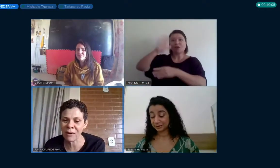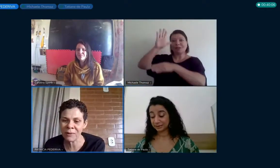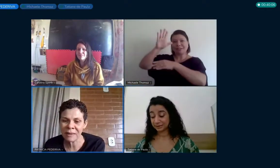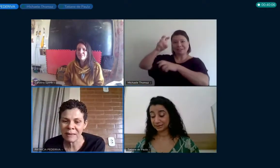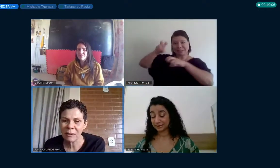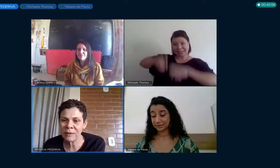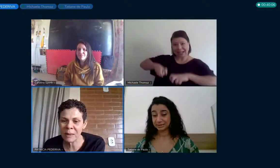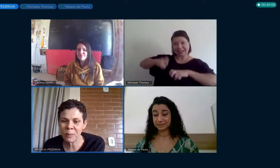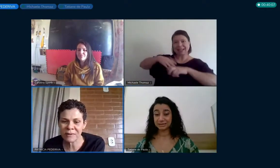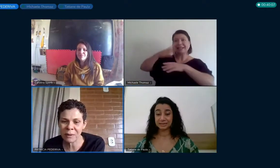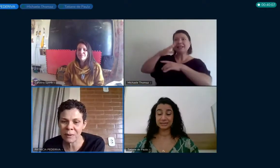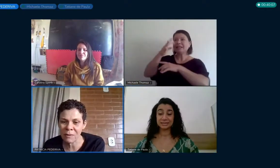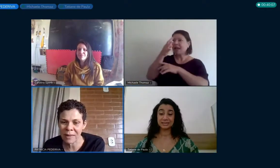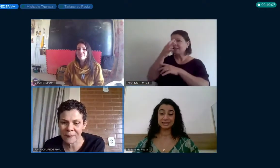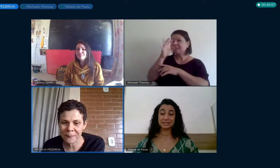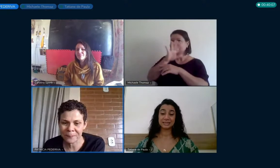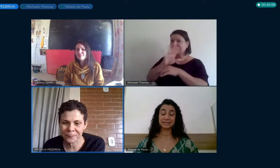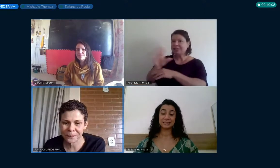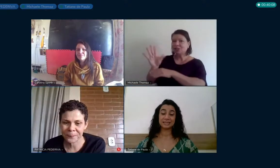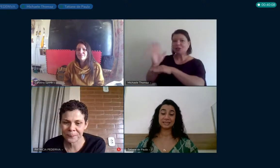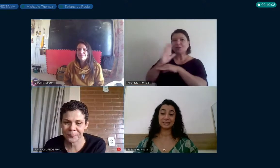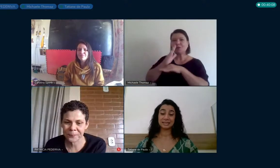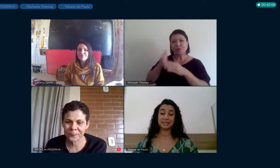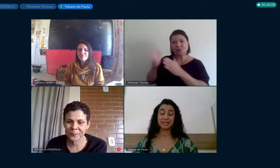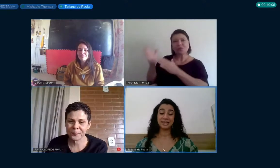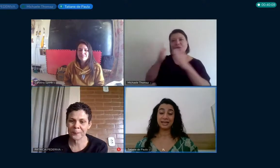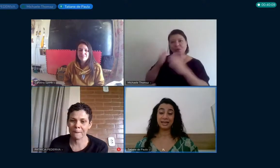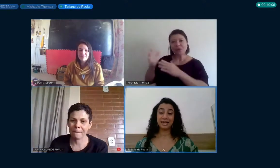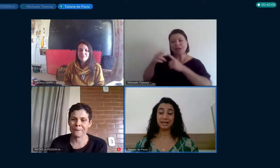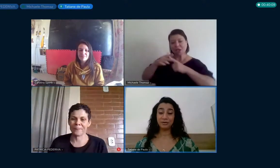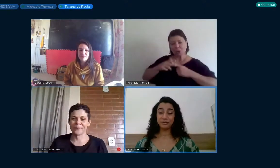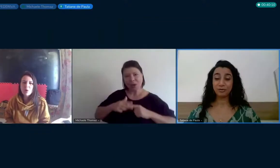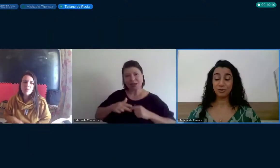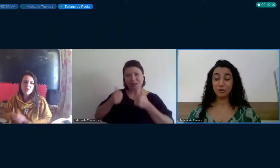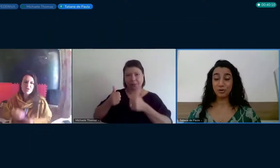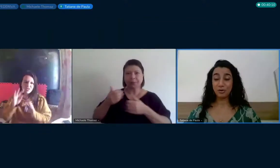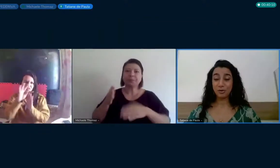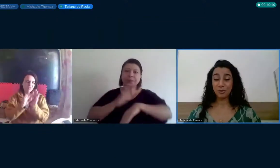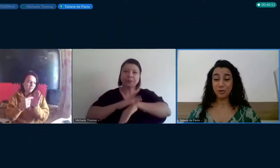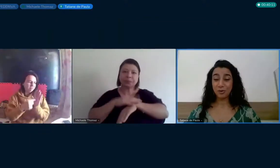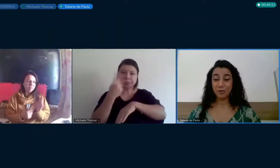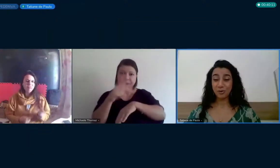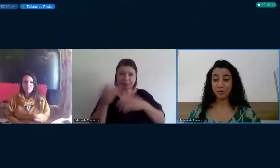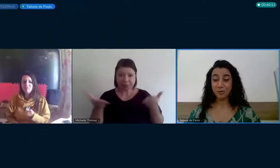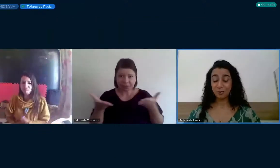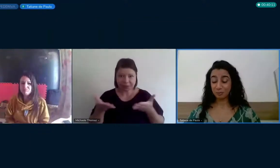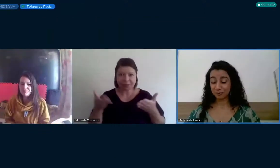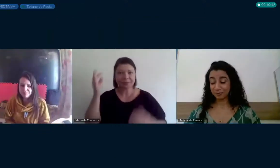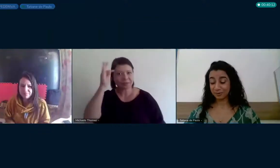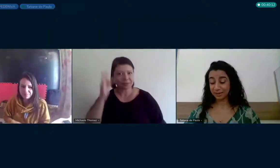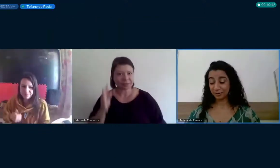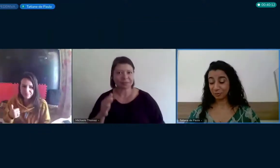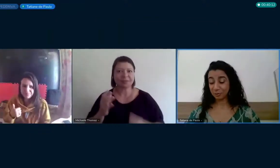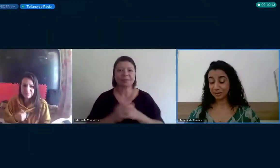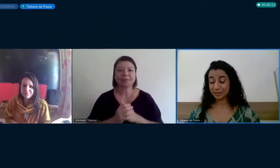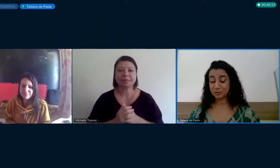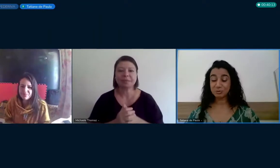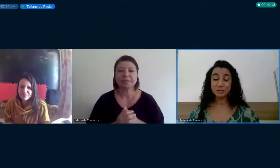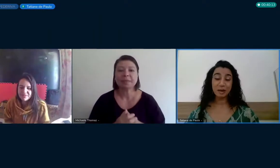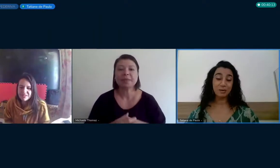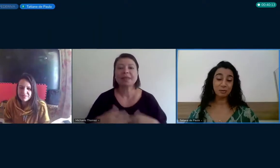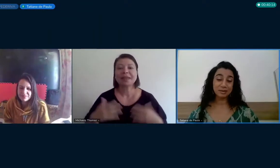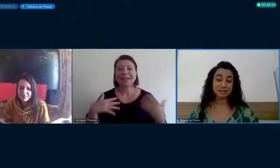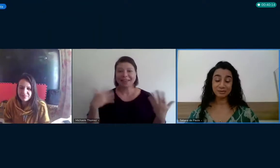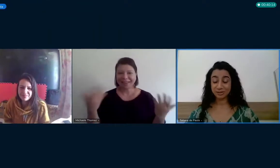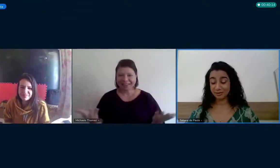forma geral, o tempo é seu agora. É, eu vou eu vou para uma